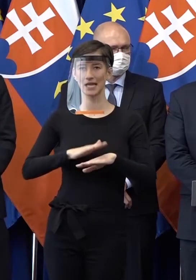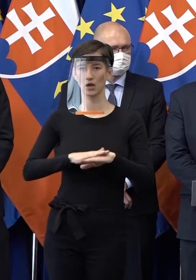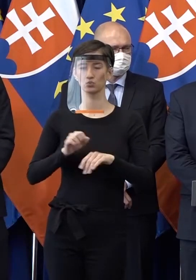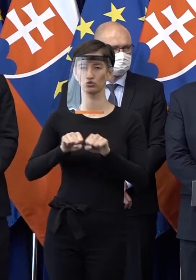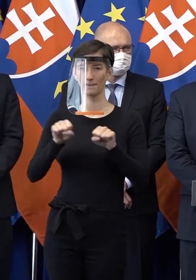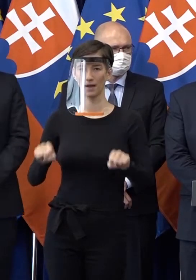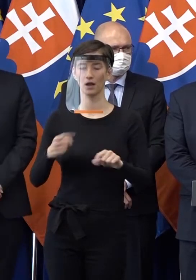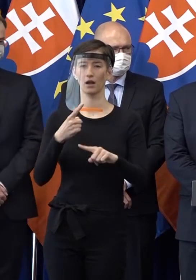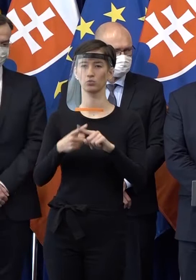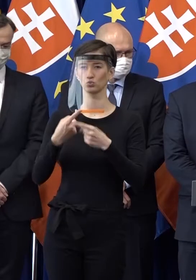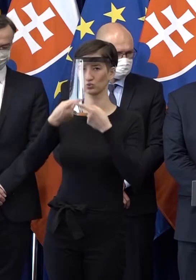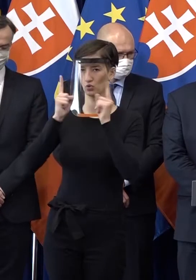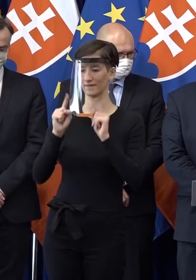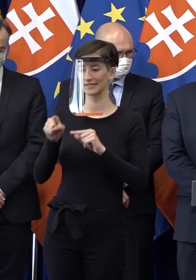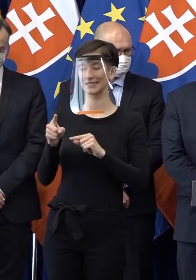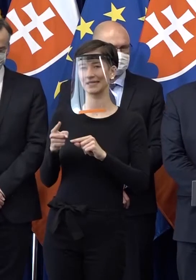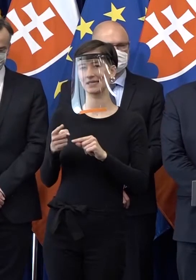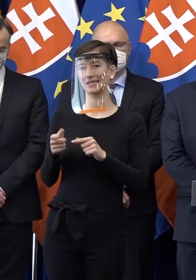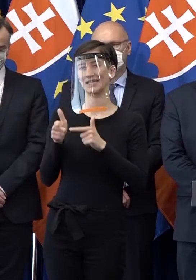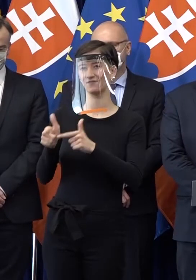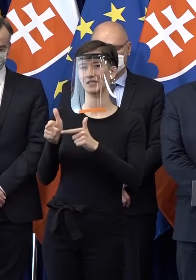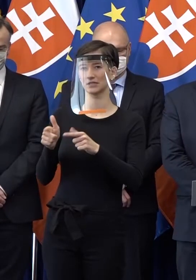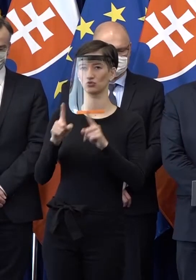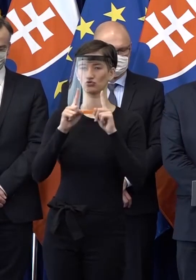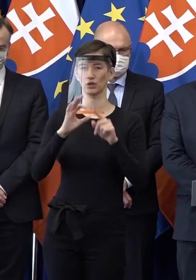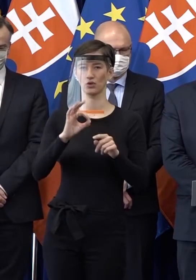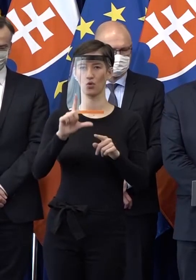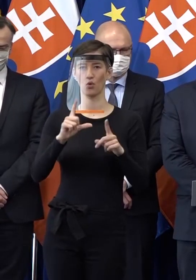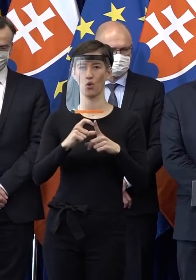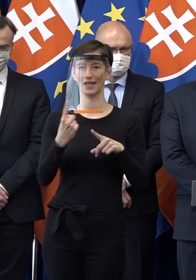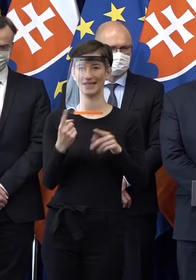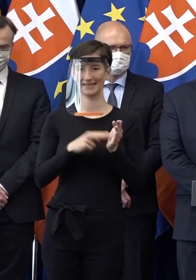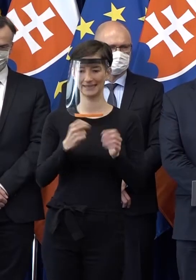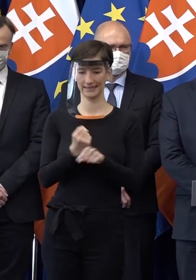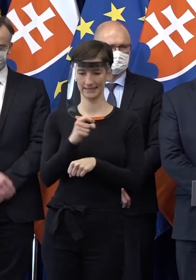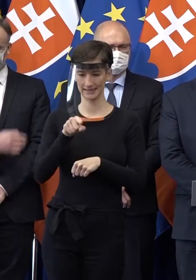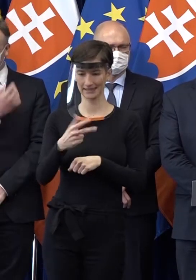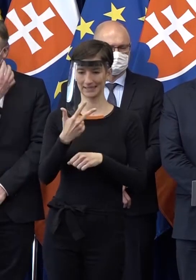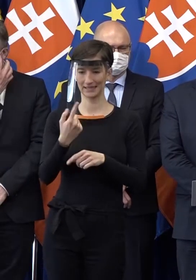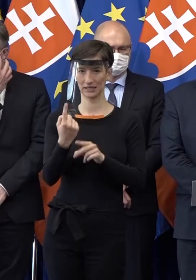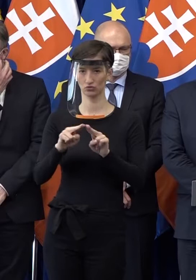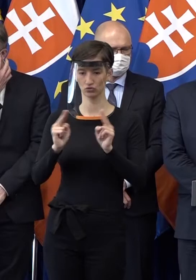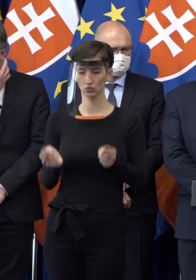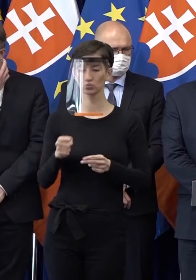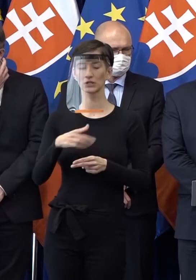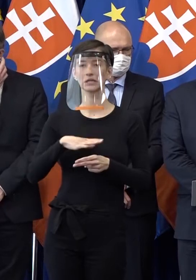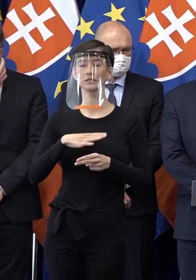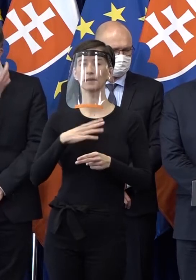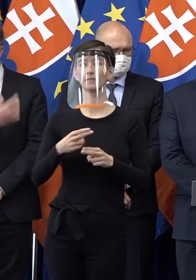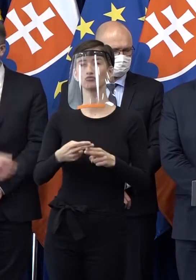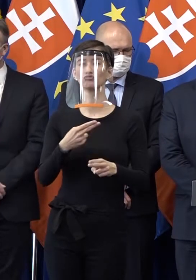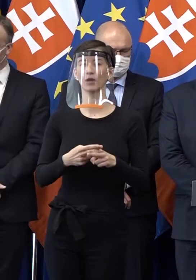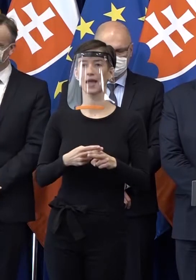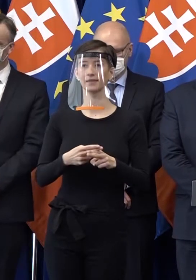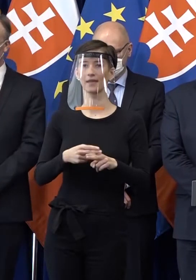investičného holdingu, tak aby mohli byť použité aj v formu štátnej garancie pre podnikateľské subjekty.